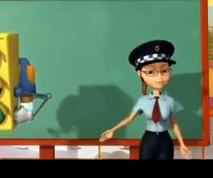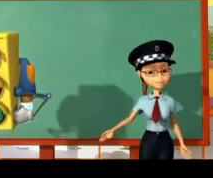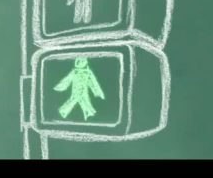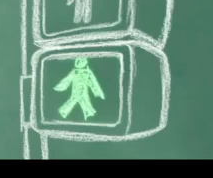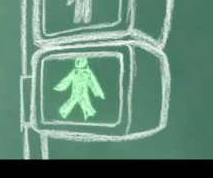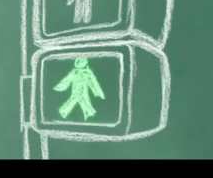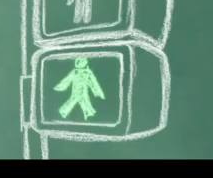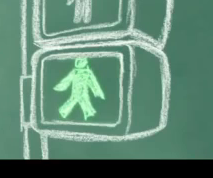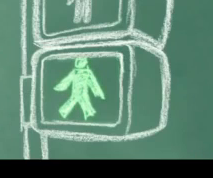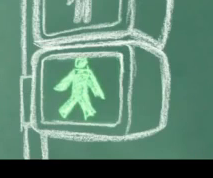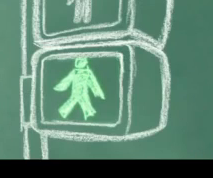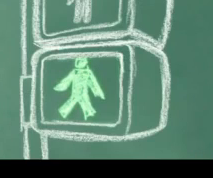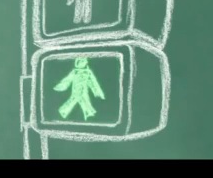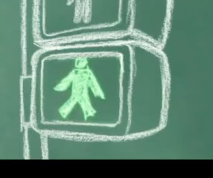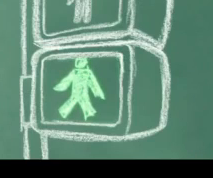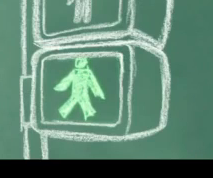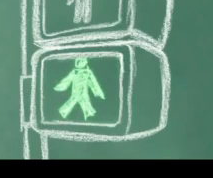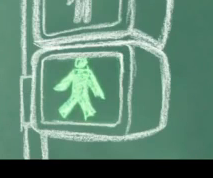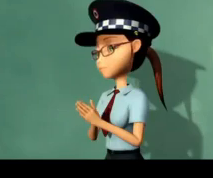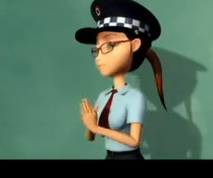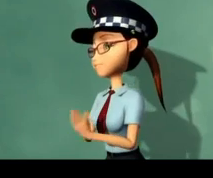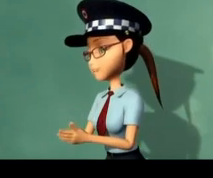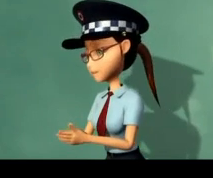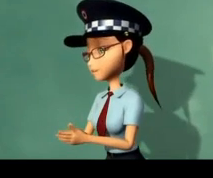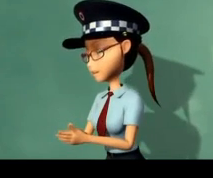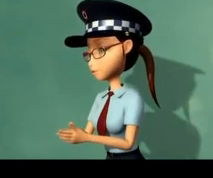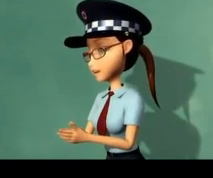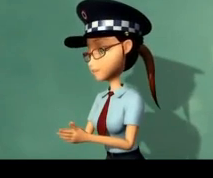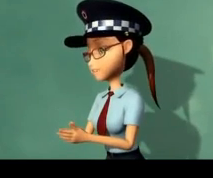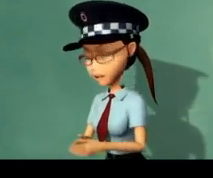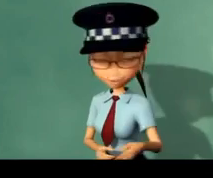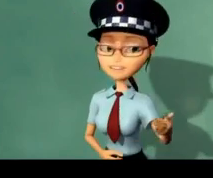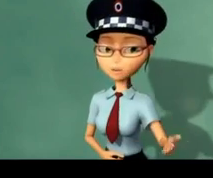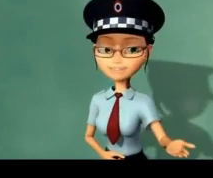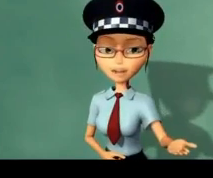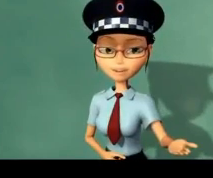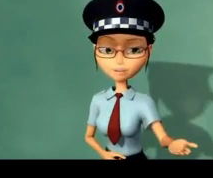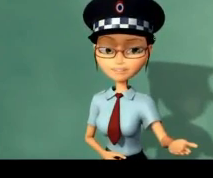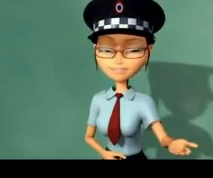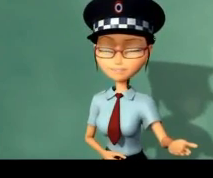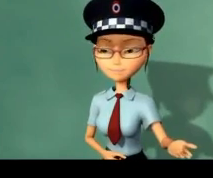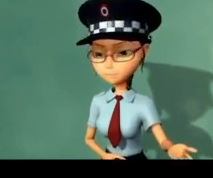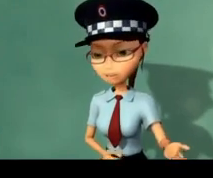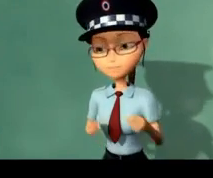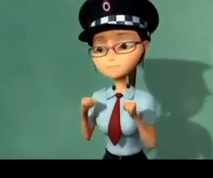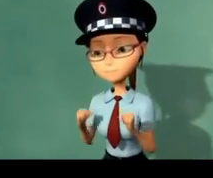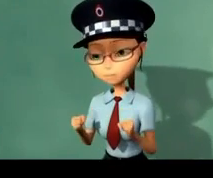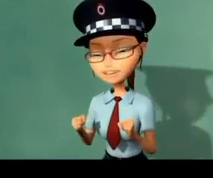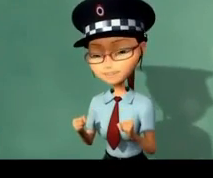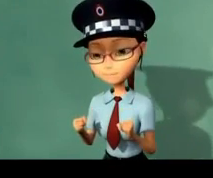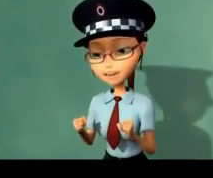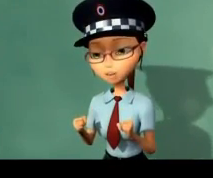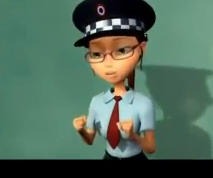peatones el momento correcto para cruzar la calle. Siempre debemos estar atentos a las indicaciones de los semáforos. Pero